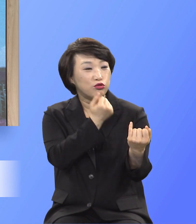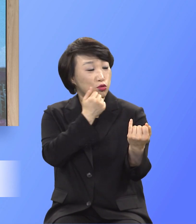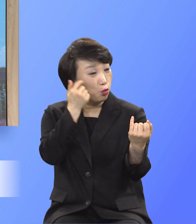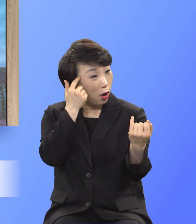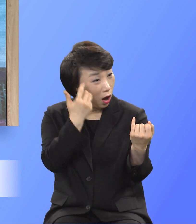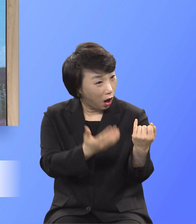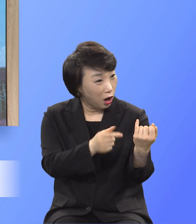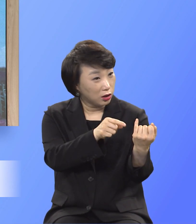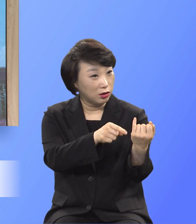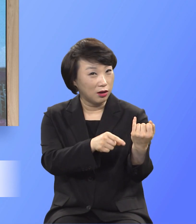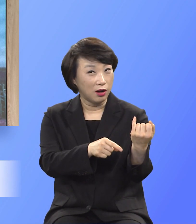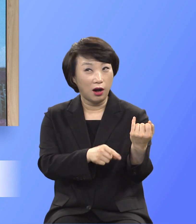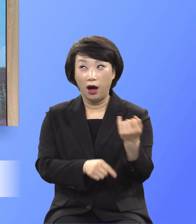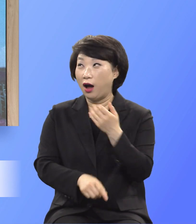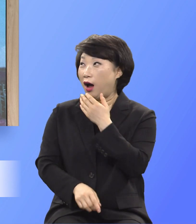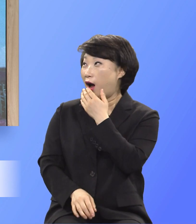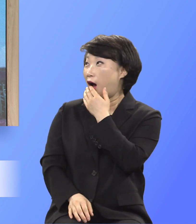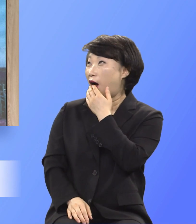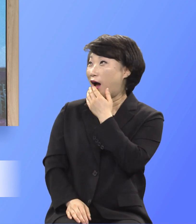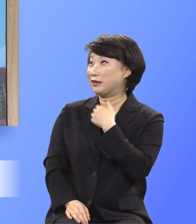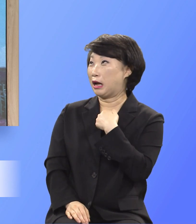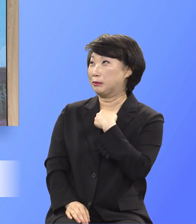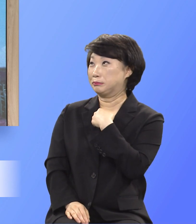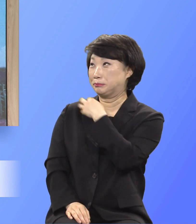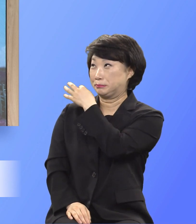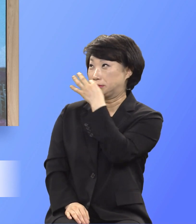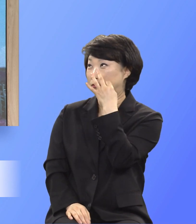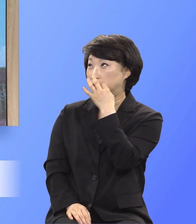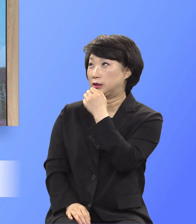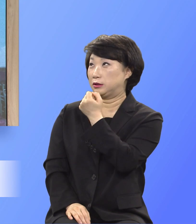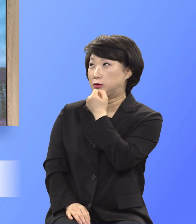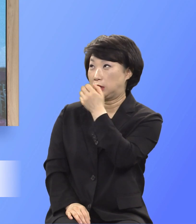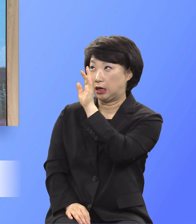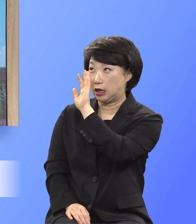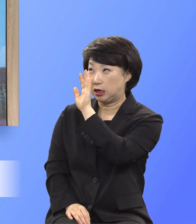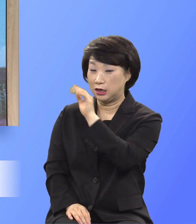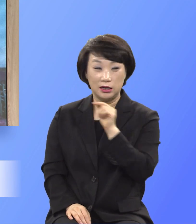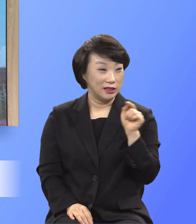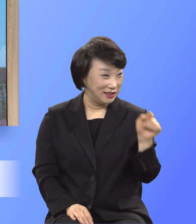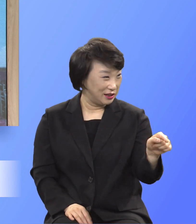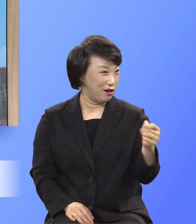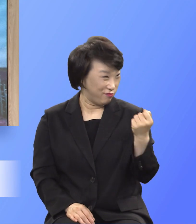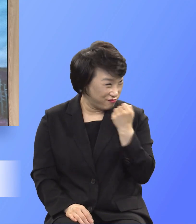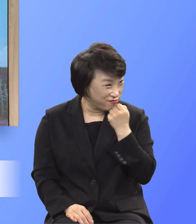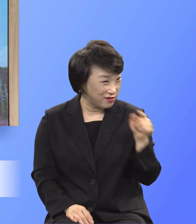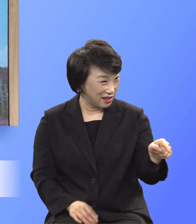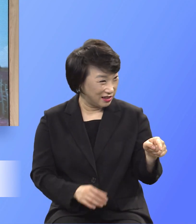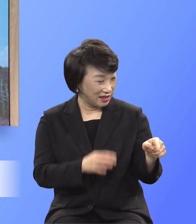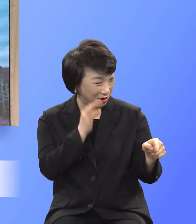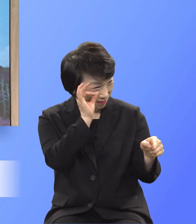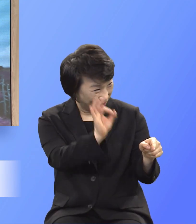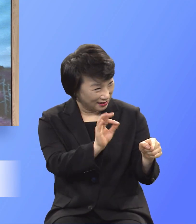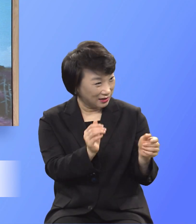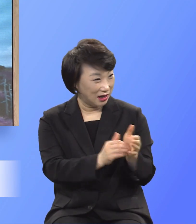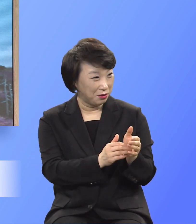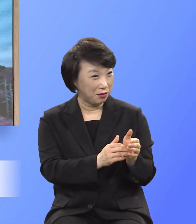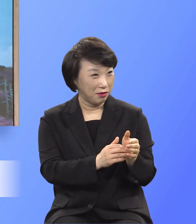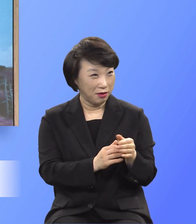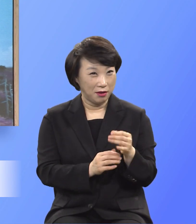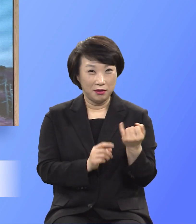안 웃었습니다. 내가 웃었는 걸 보았느니라 가만히 있습니다.